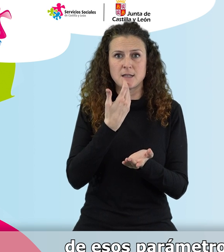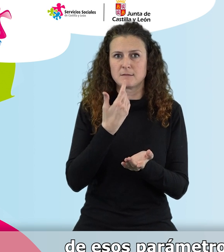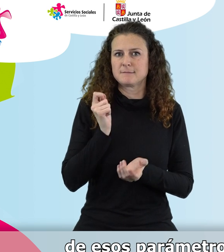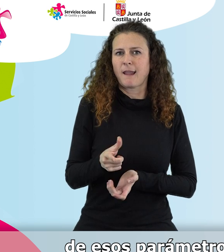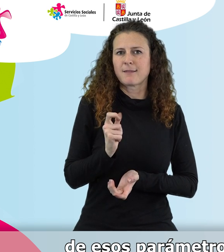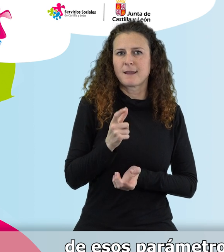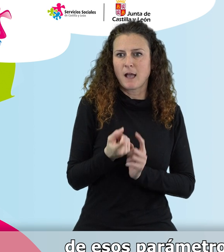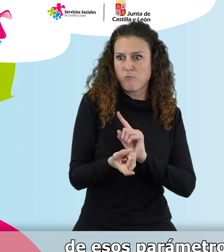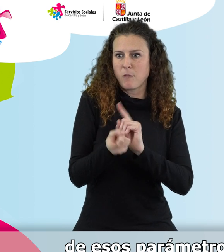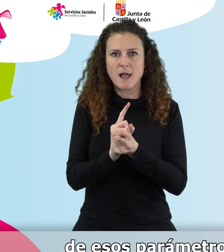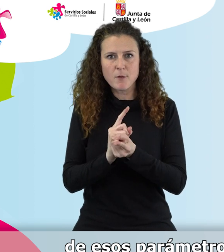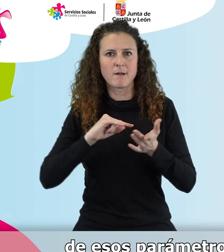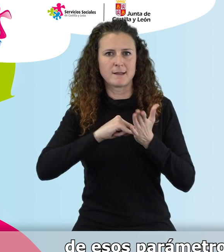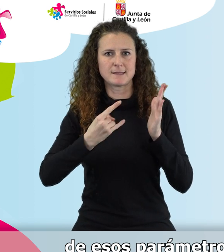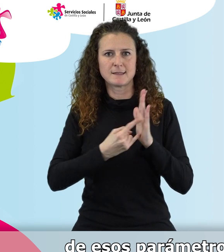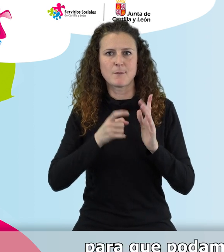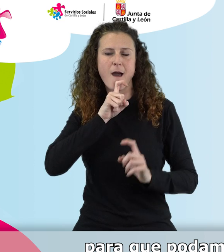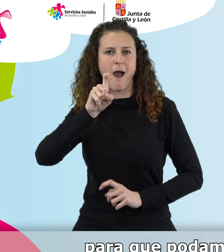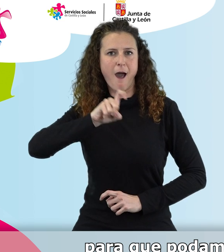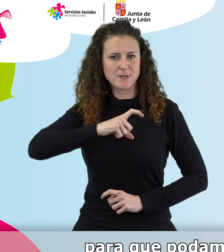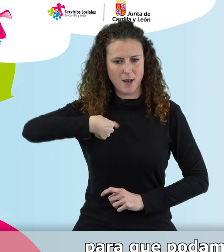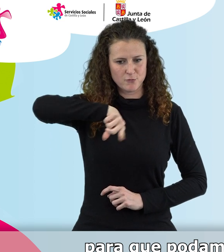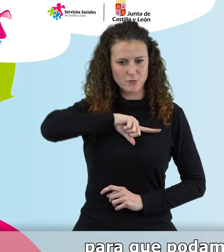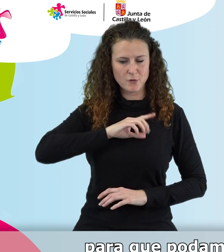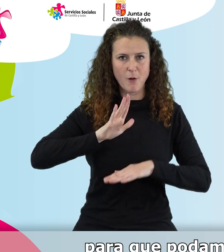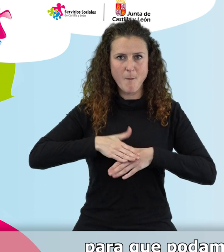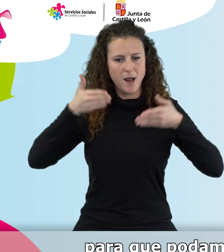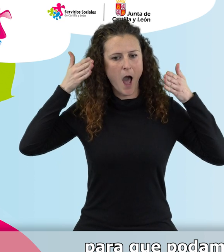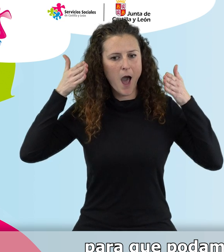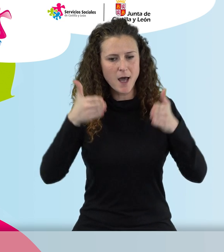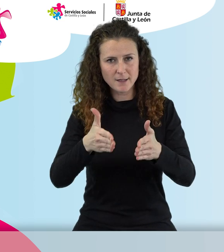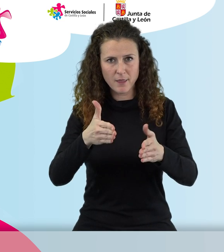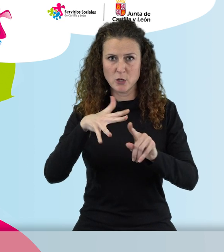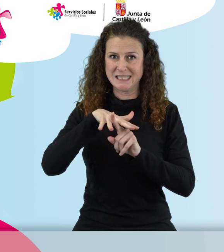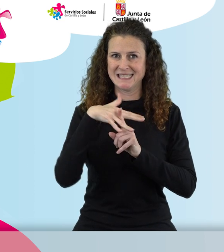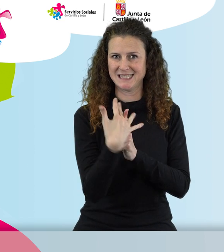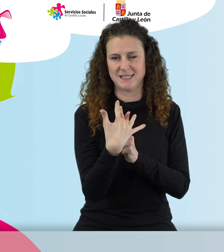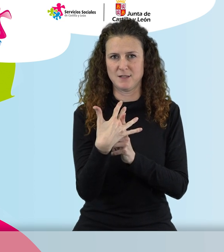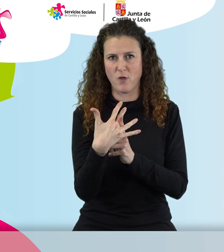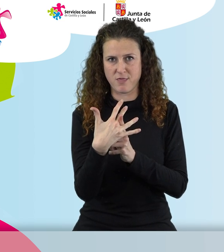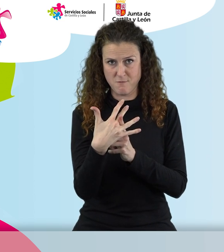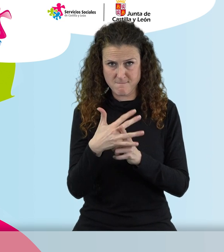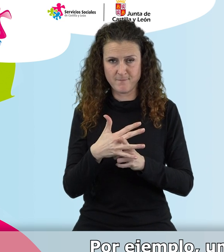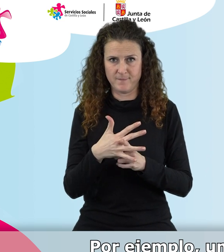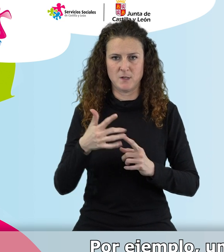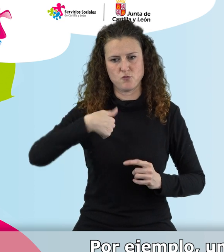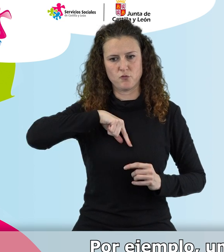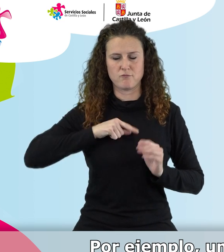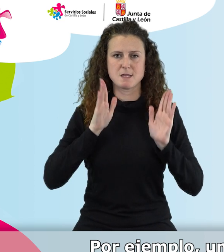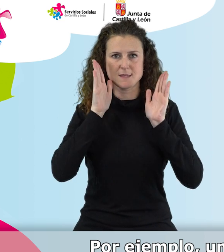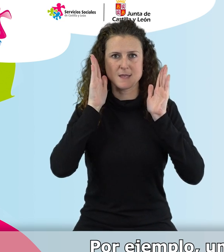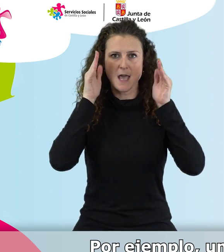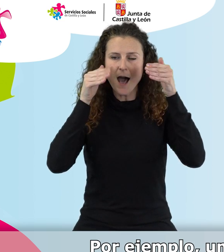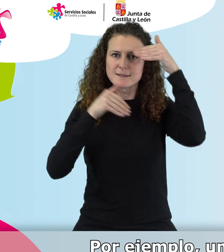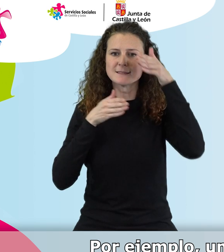habituales, es el propio sistema el que nos avisa para que podamos atender esa situación desde el servicio de teleasistencia. Por ejemplo,